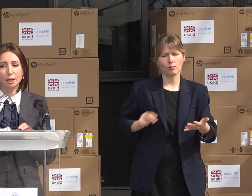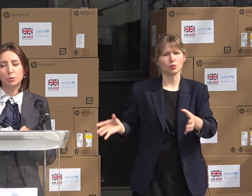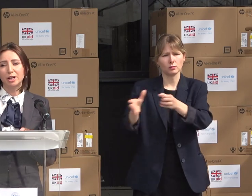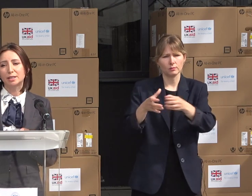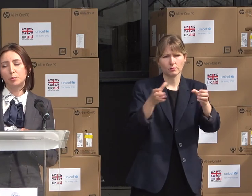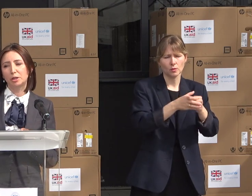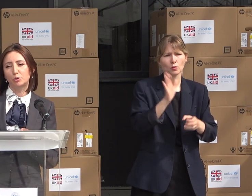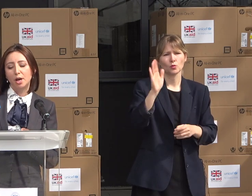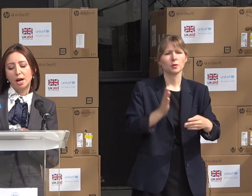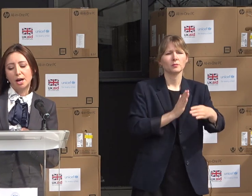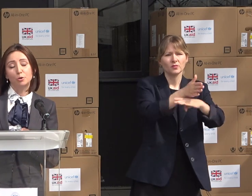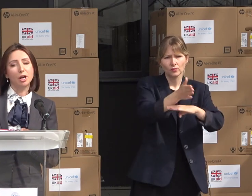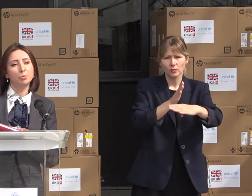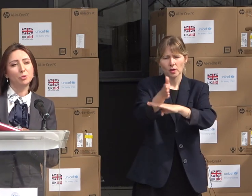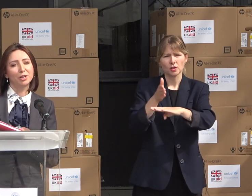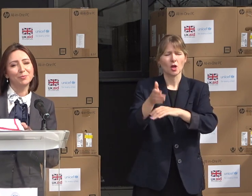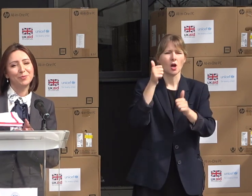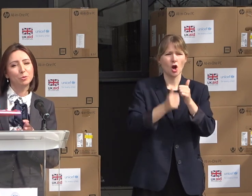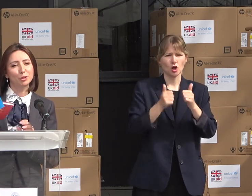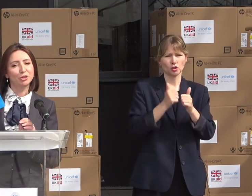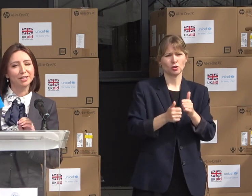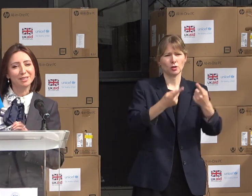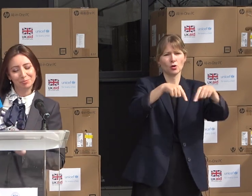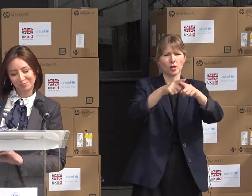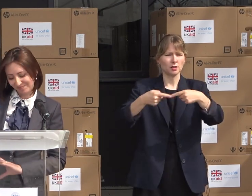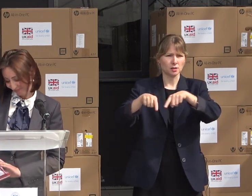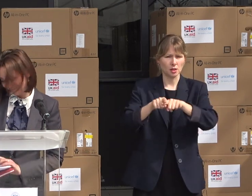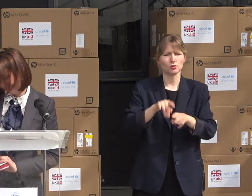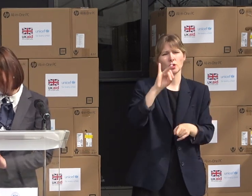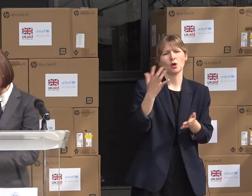veni la dumneavoastră pentru a lucra împreună. Mult succes!